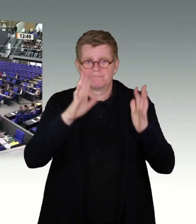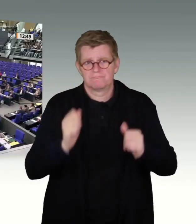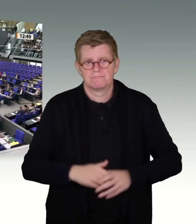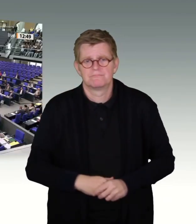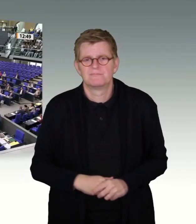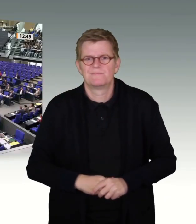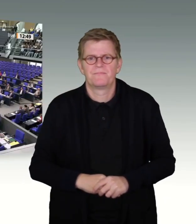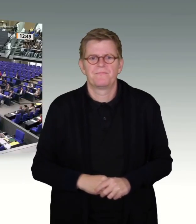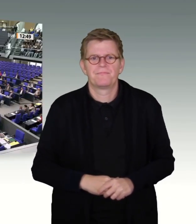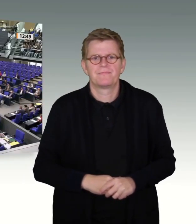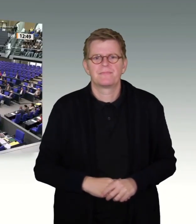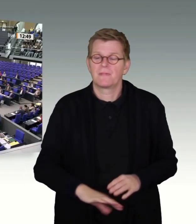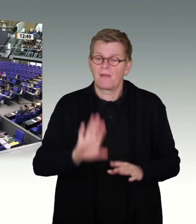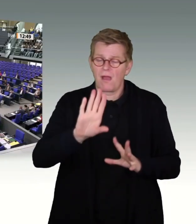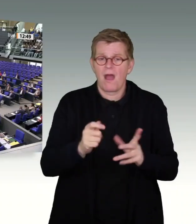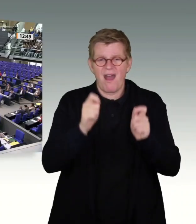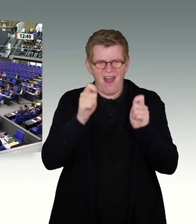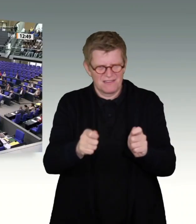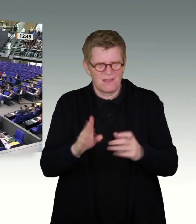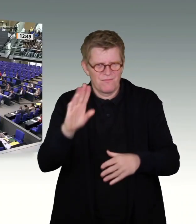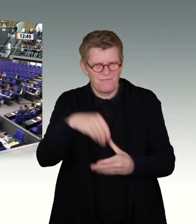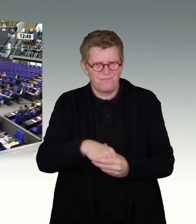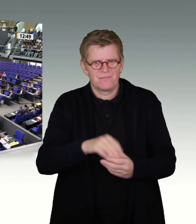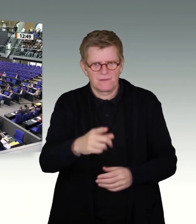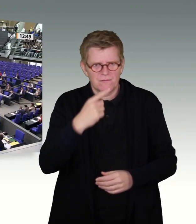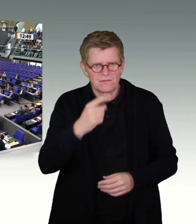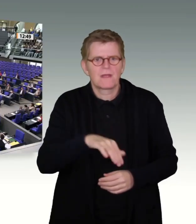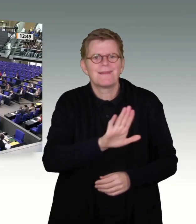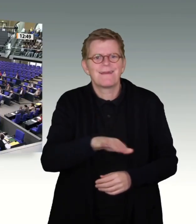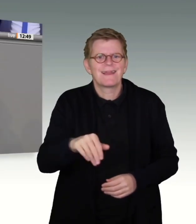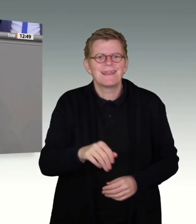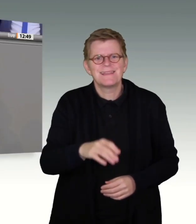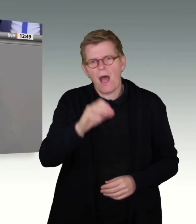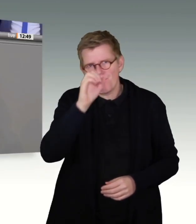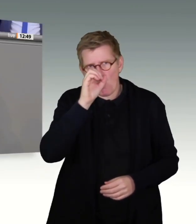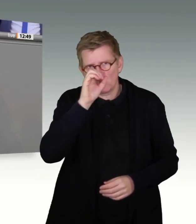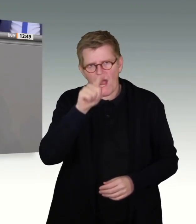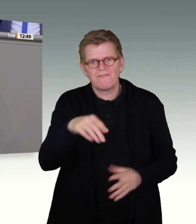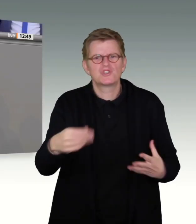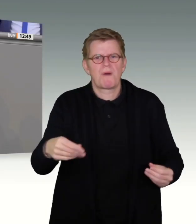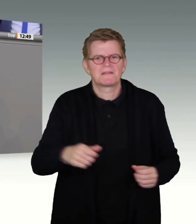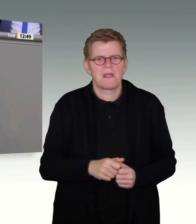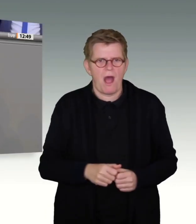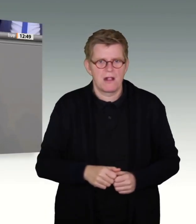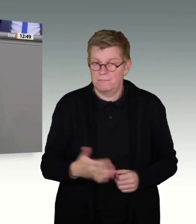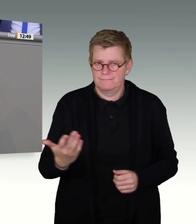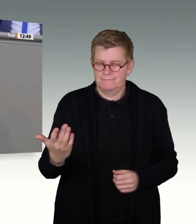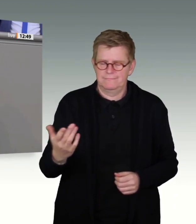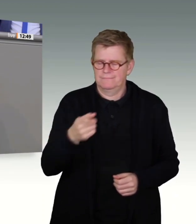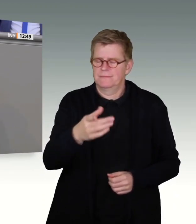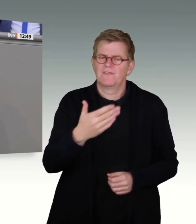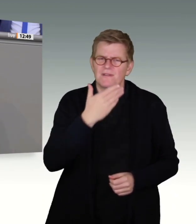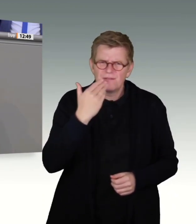Dass Sie in Ihrem Antrag immer noch von kinderpornografischem Material sprechen zeigt, Sie haben sich ganz offensichtlich